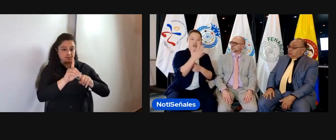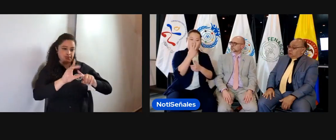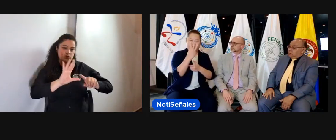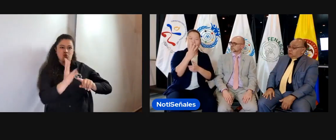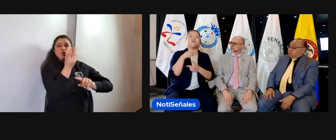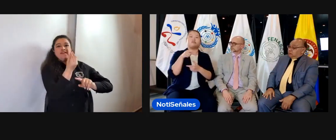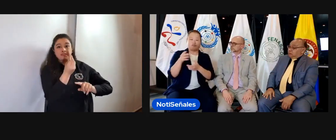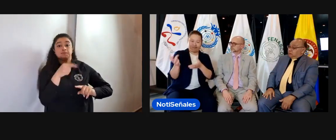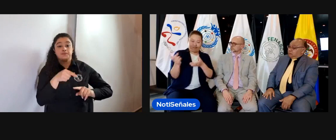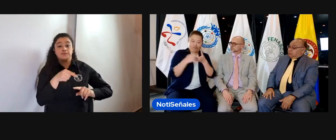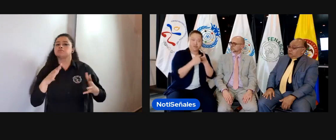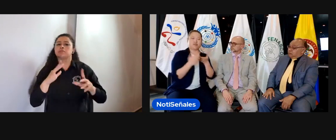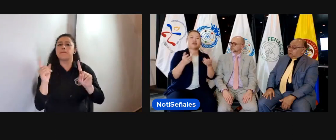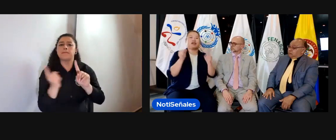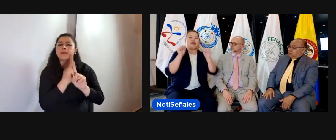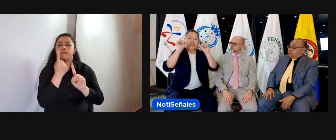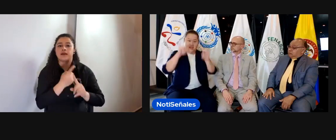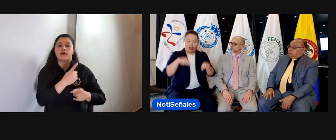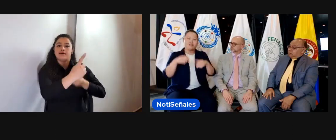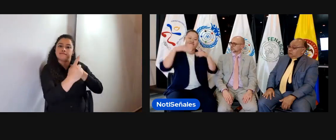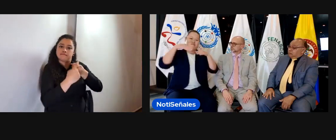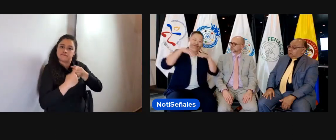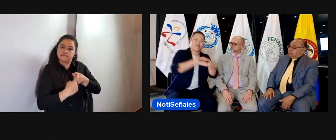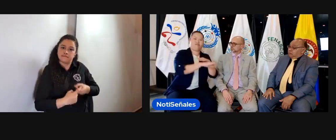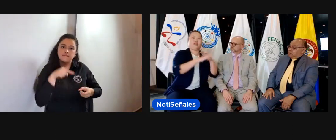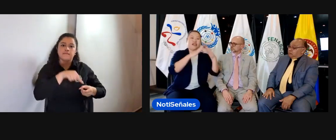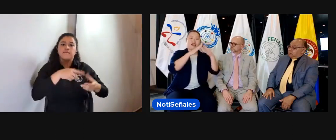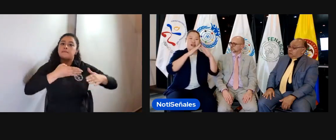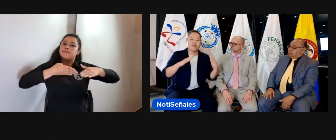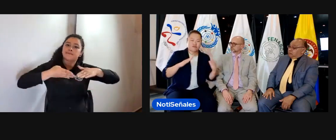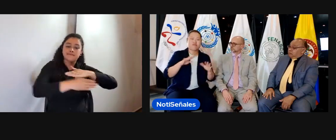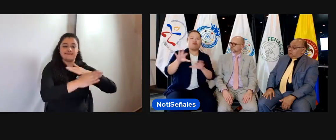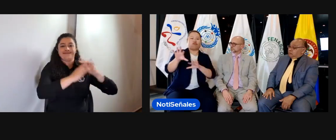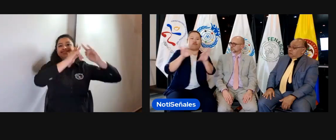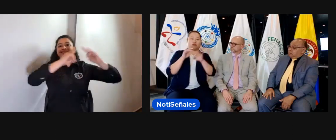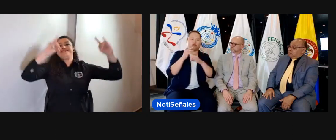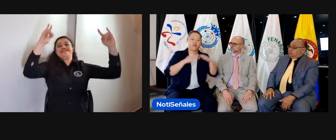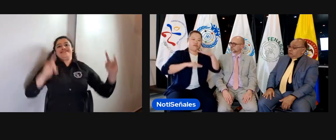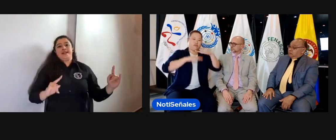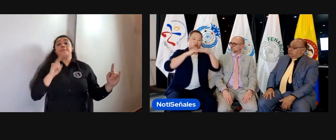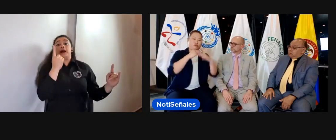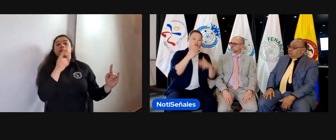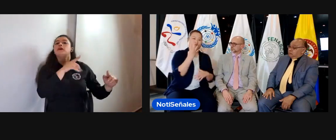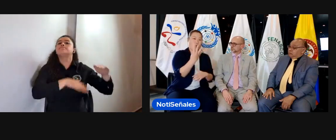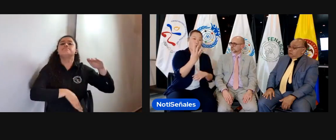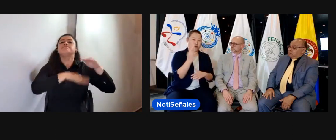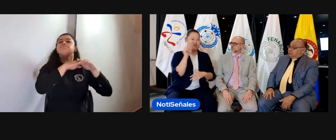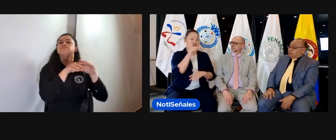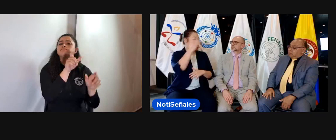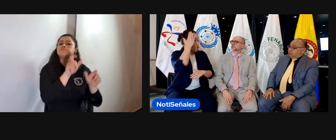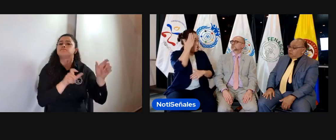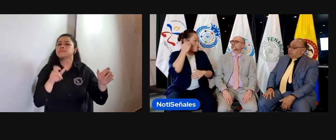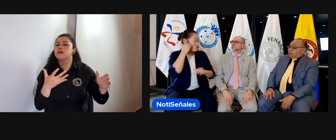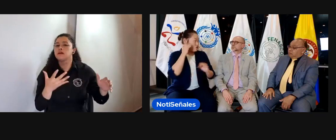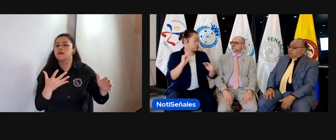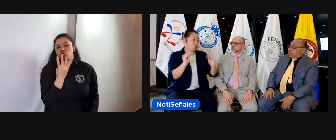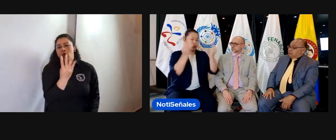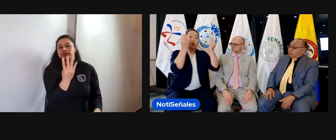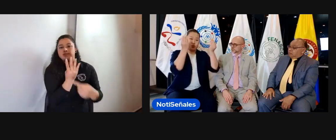¿Por qué nosotros con nuestras 53 asociaciones al interior tenemos pues este campamento y